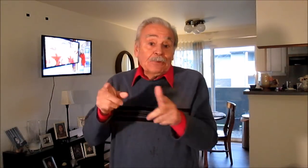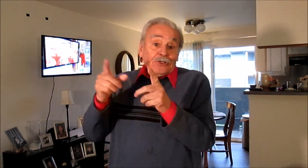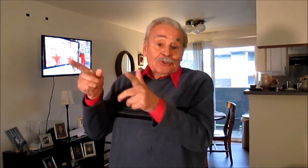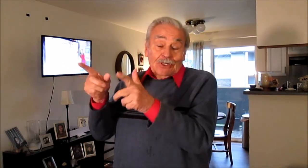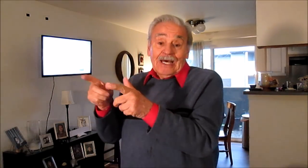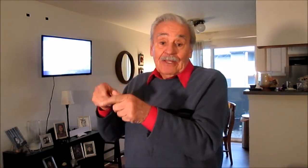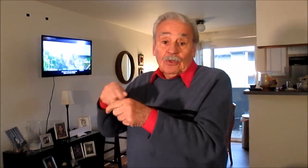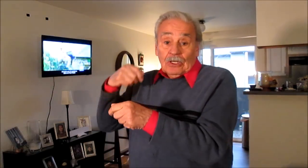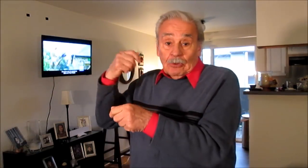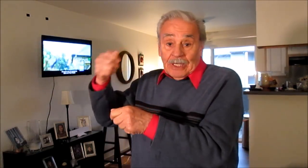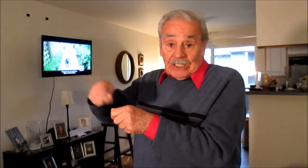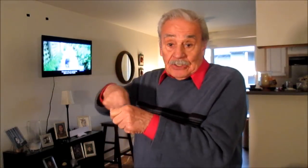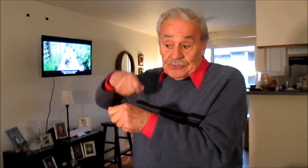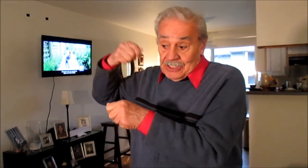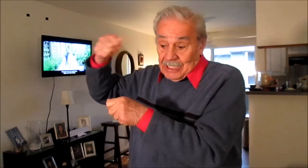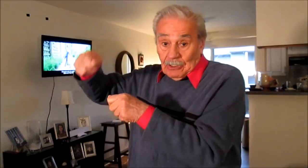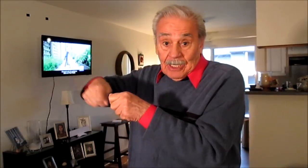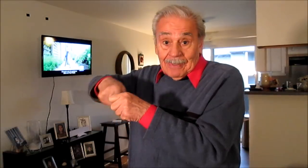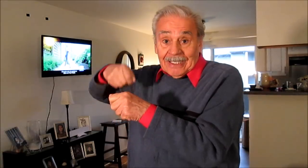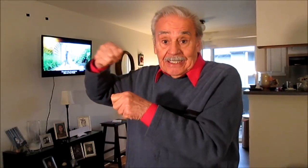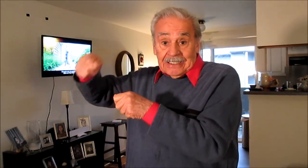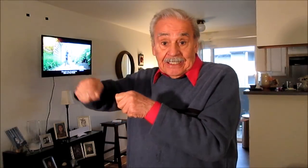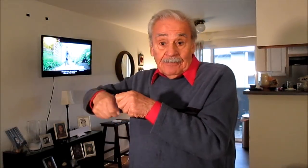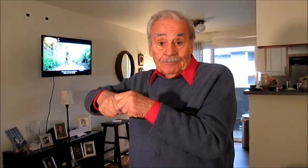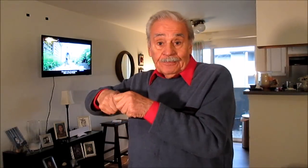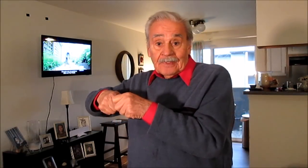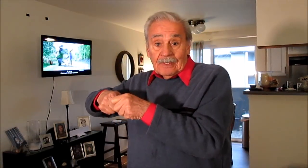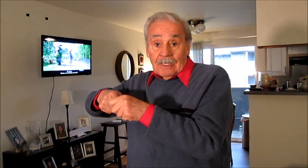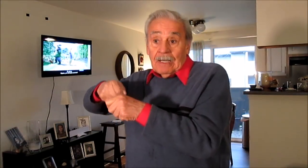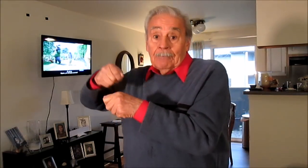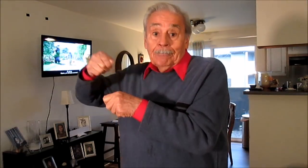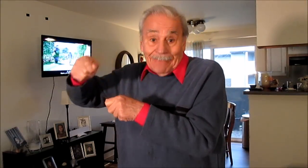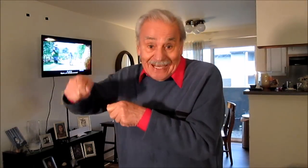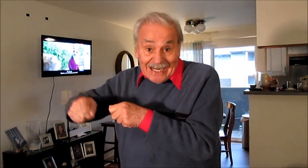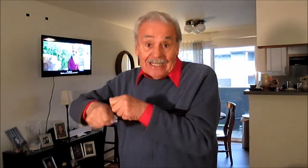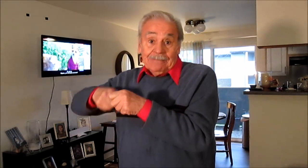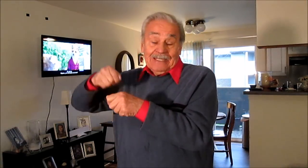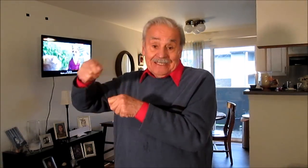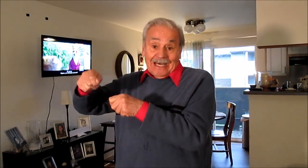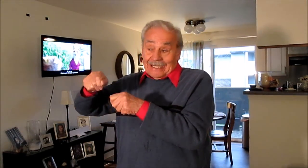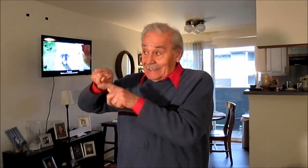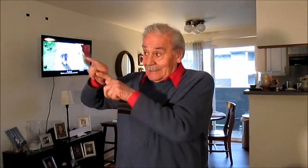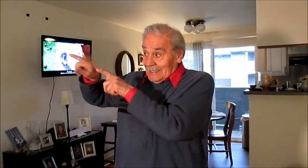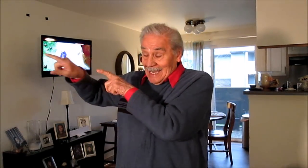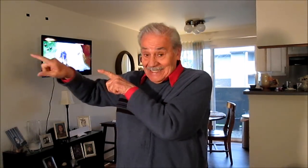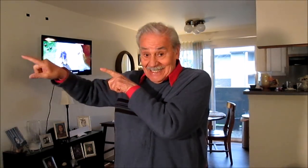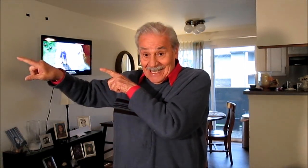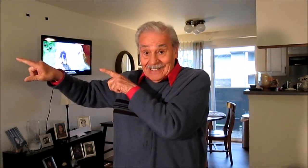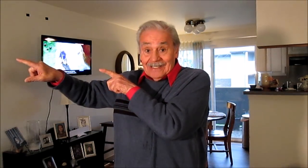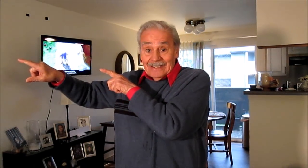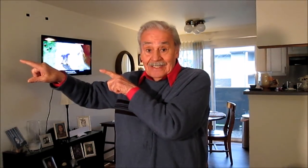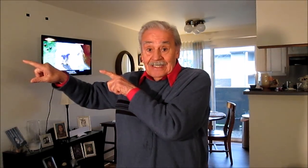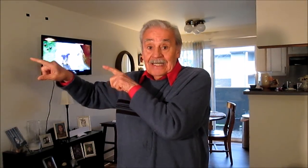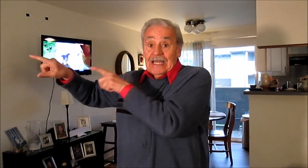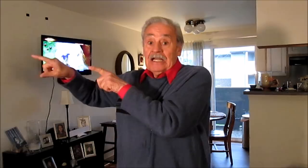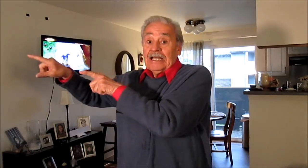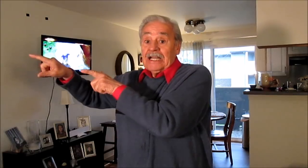por otro lado, el gobierno sigue con la maquinita para alimentar allá el gran